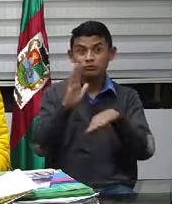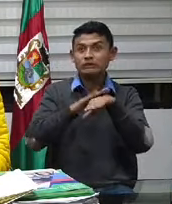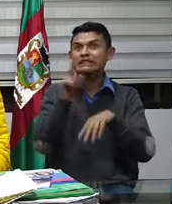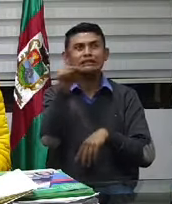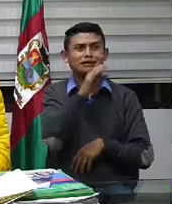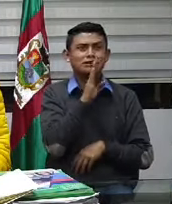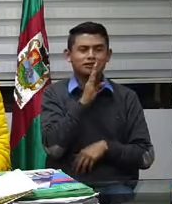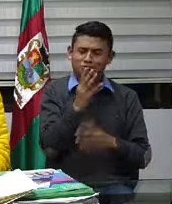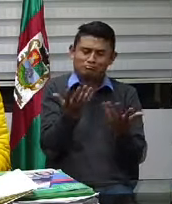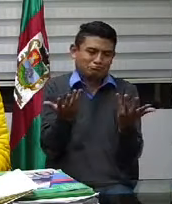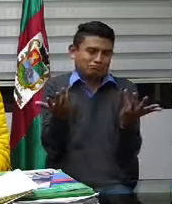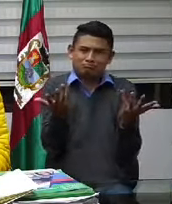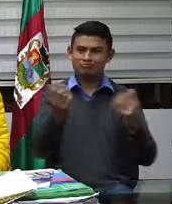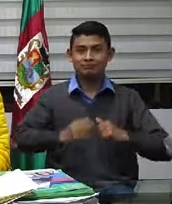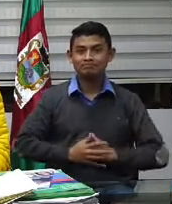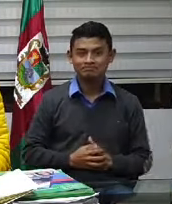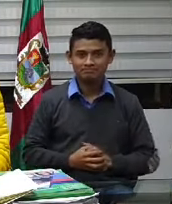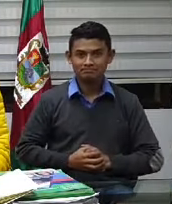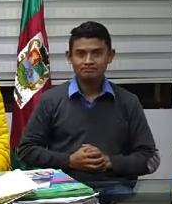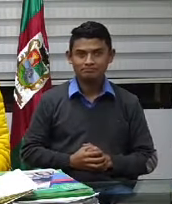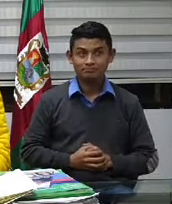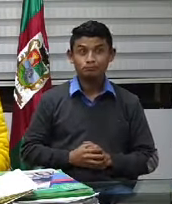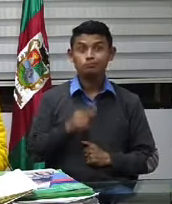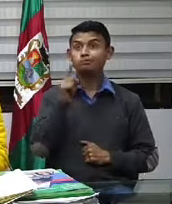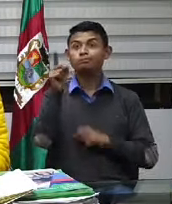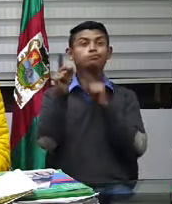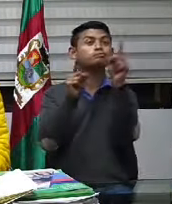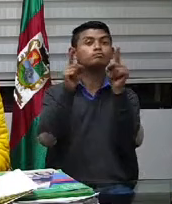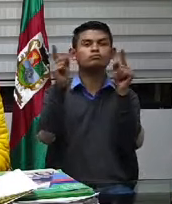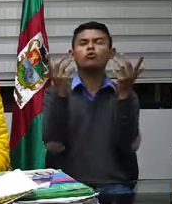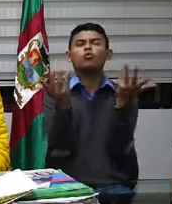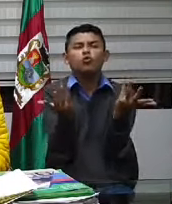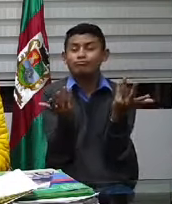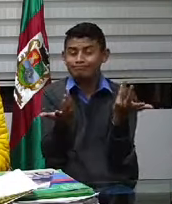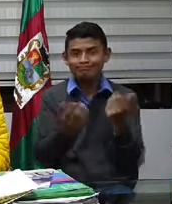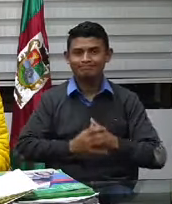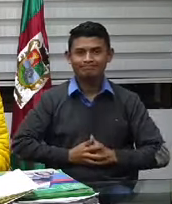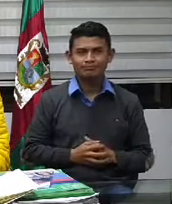Entonces, ¿a quién le achacamos esto? A los irresponsables.